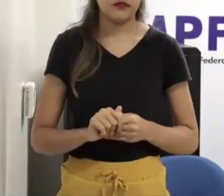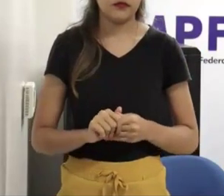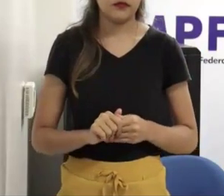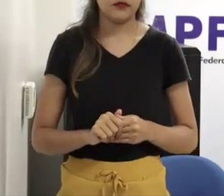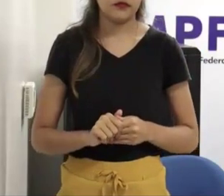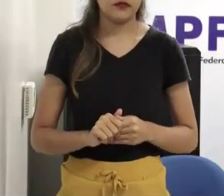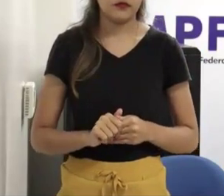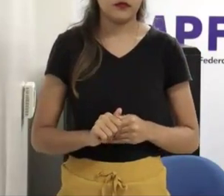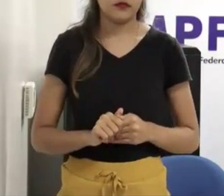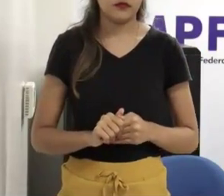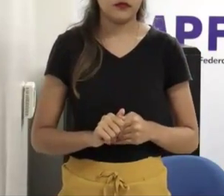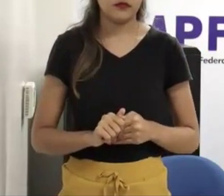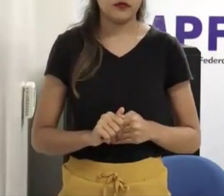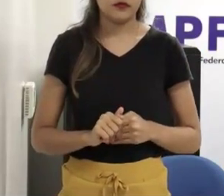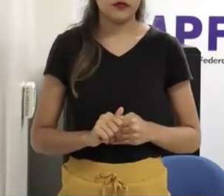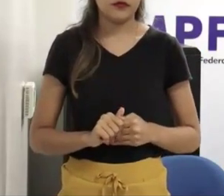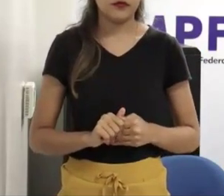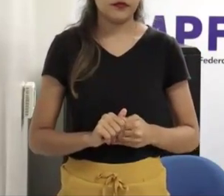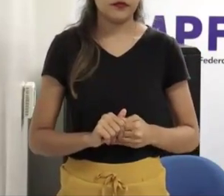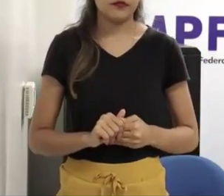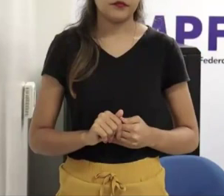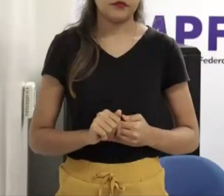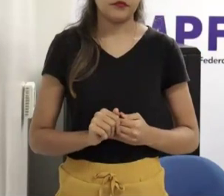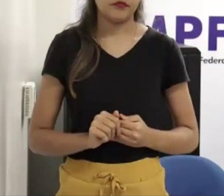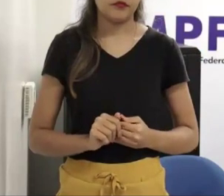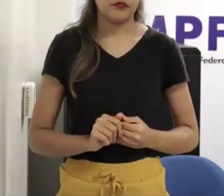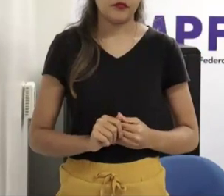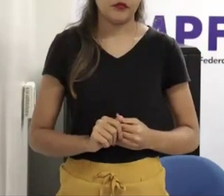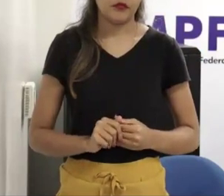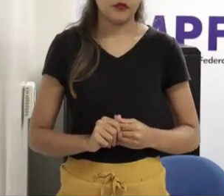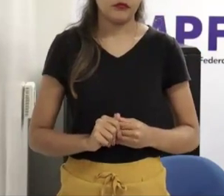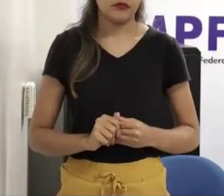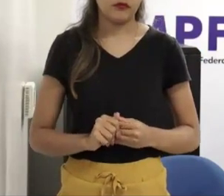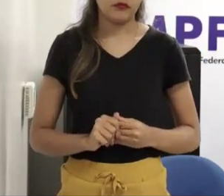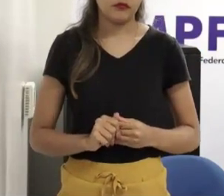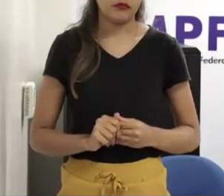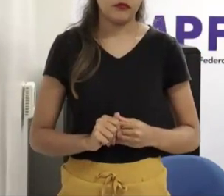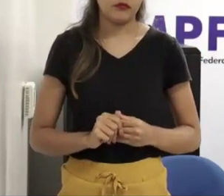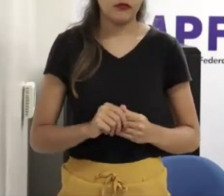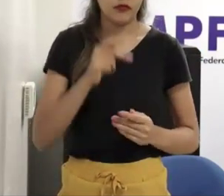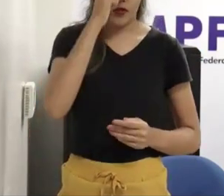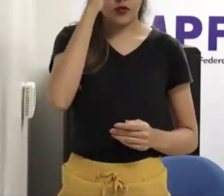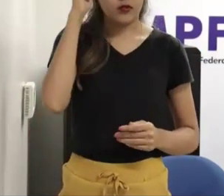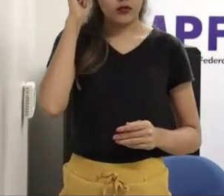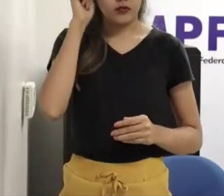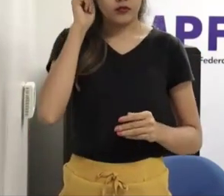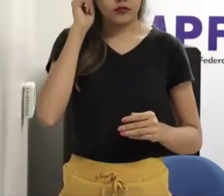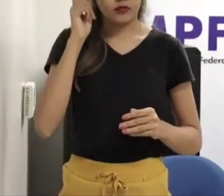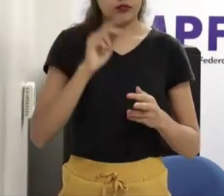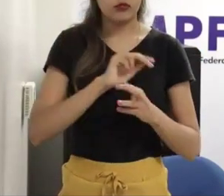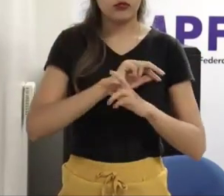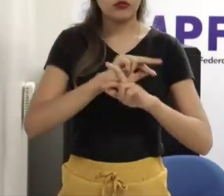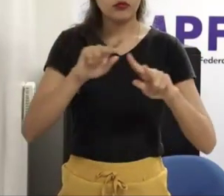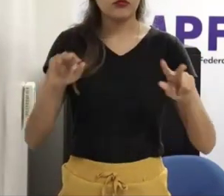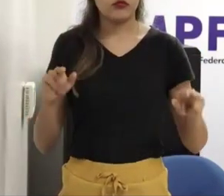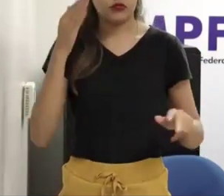que estuda isso, e que vai entender que em cada fase há uma certa orientação, então, é,